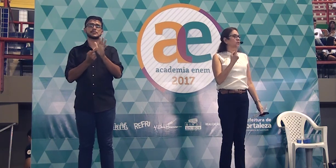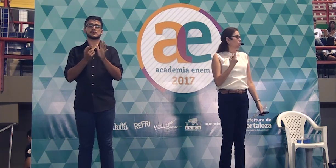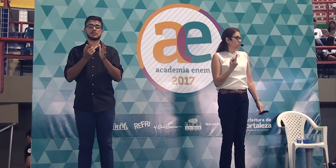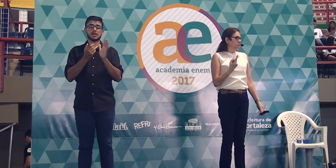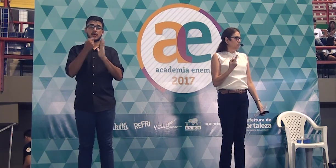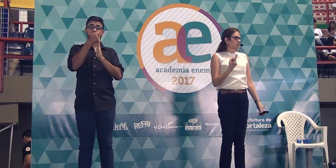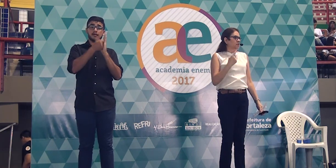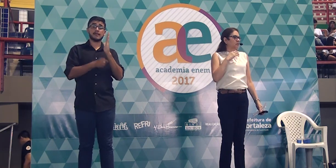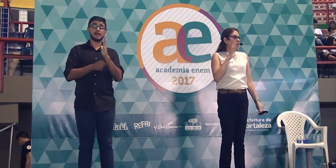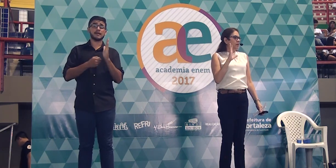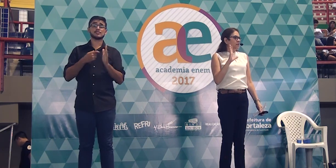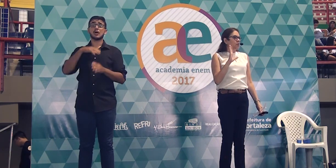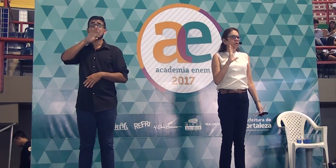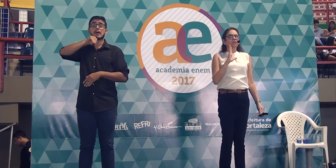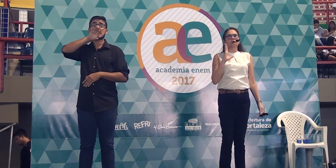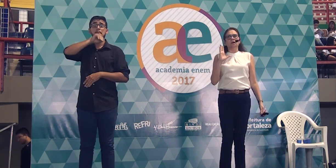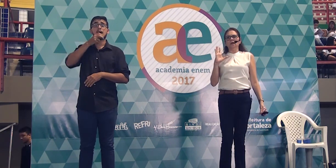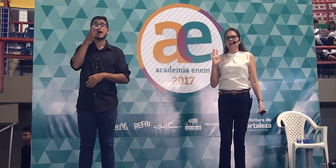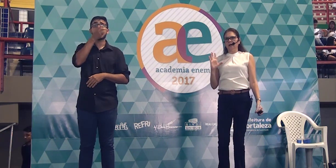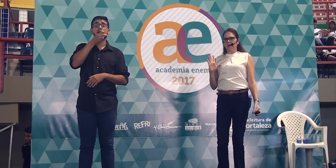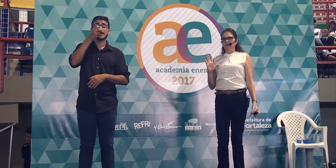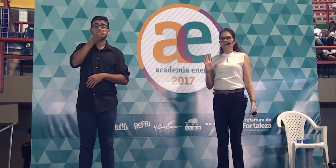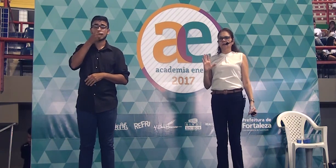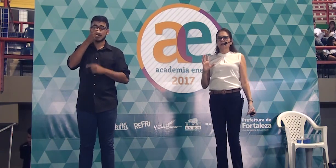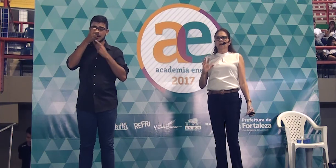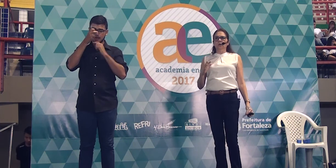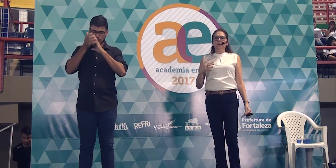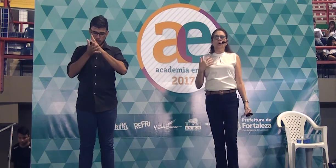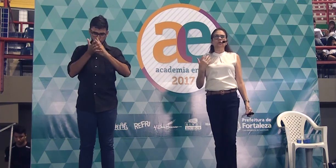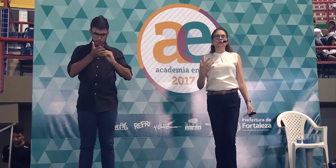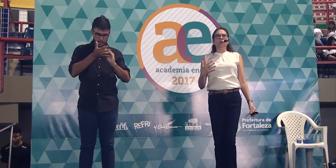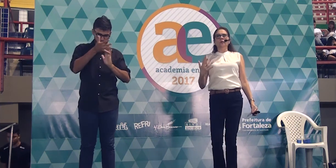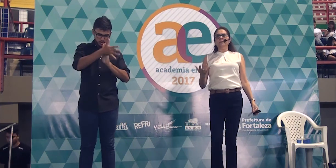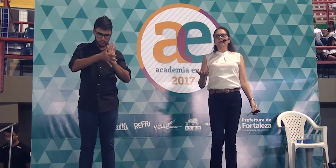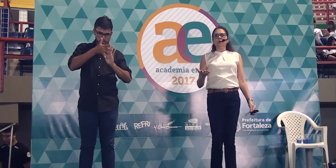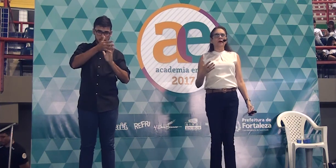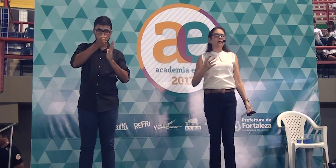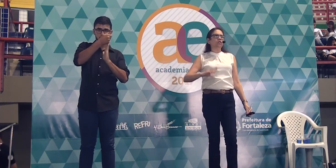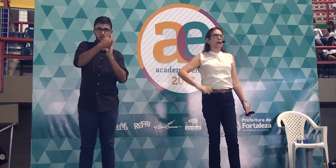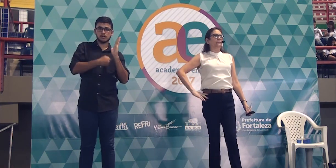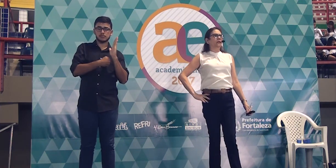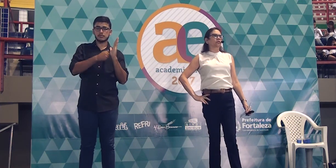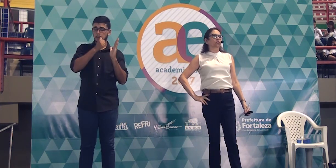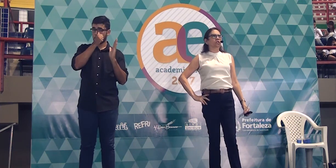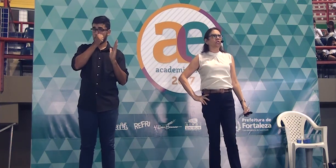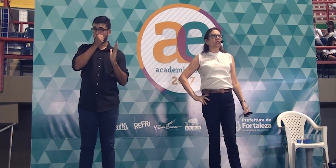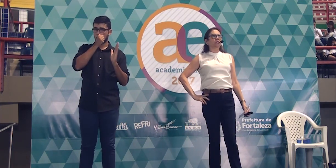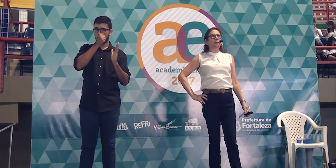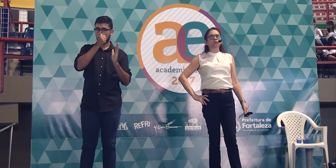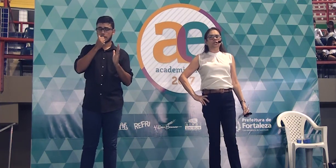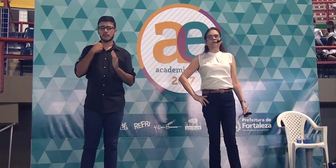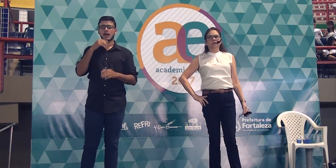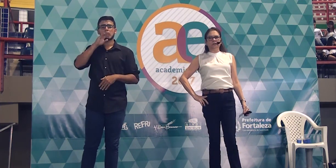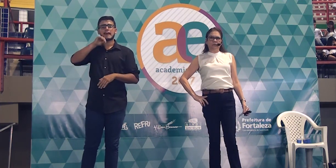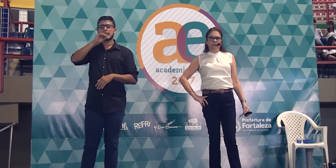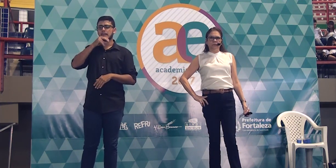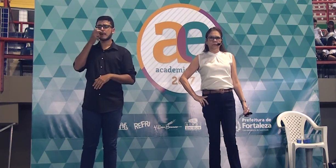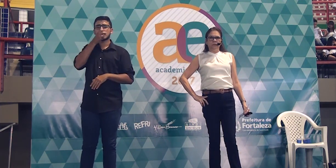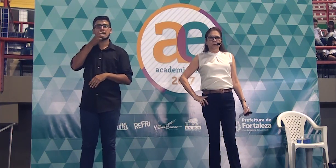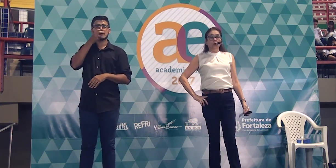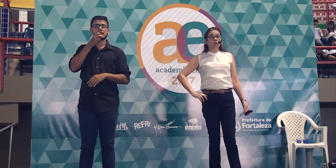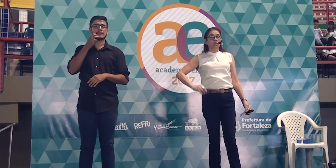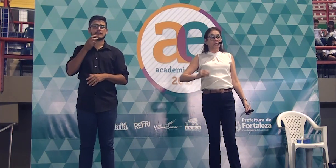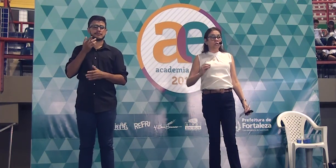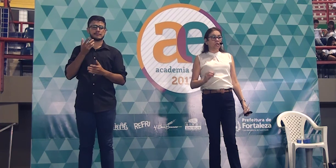está falando em situações coloquiais. Eu me encontro com um amigo, aí eu digo, rapaz, hoje em dia está muito difícil.